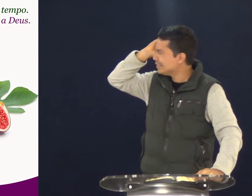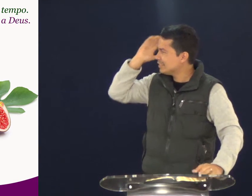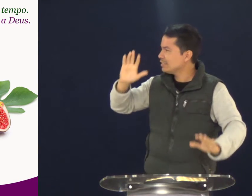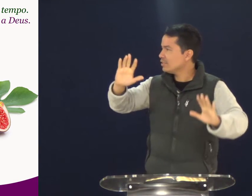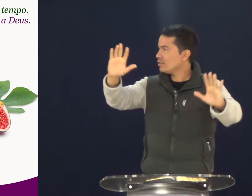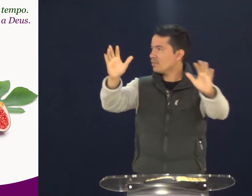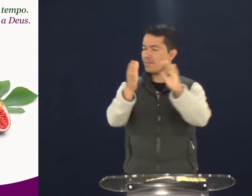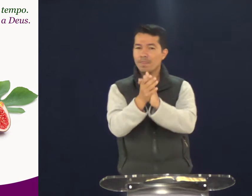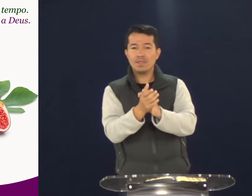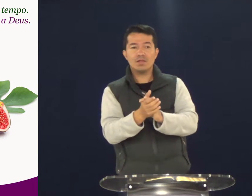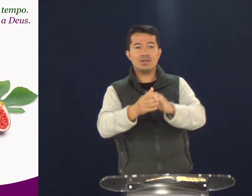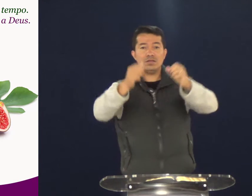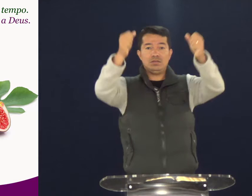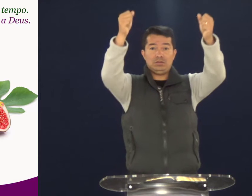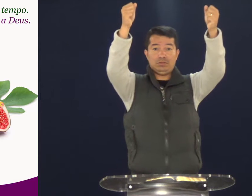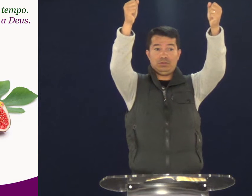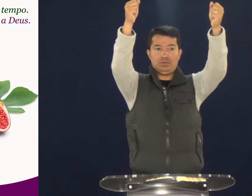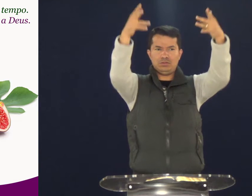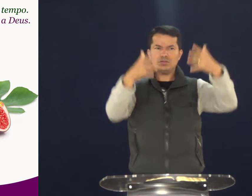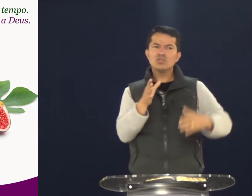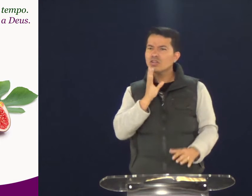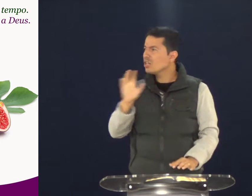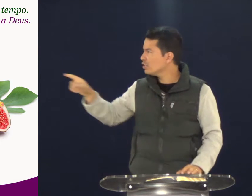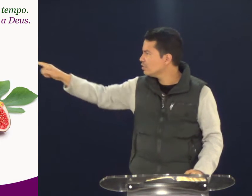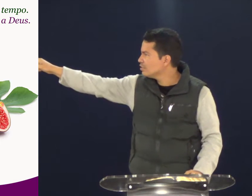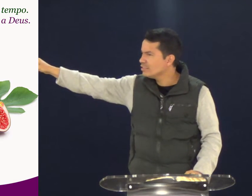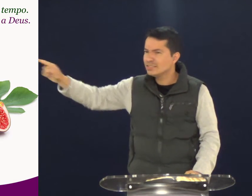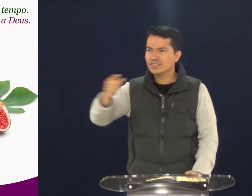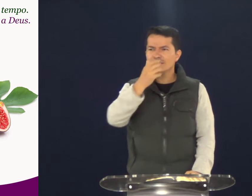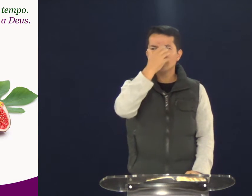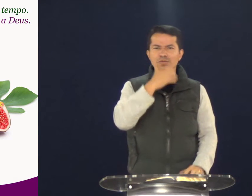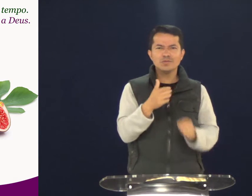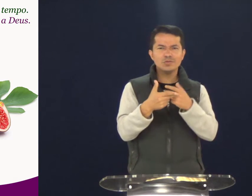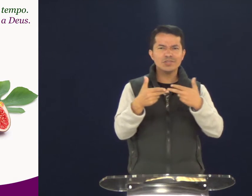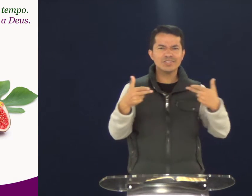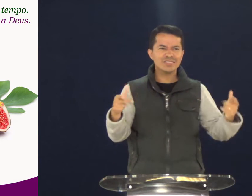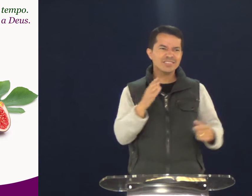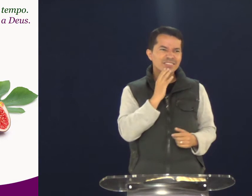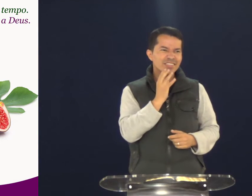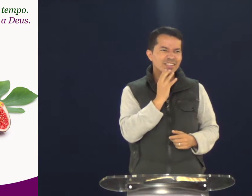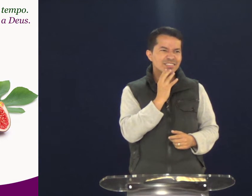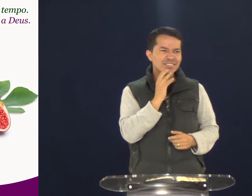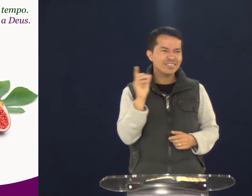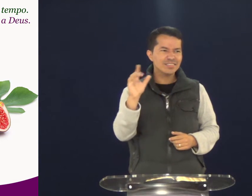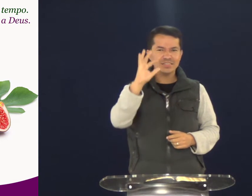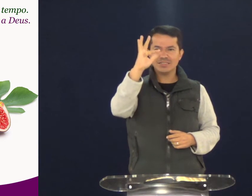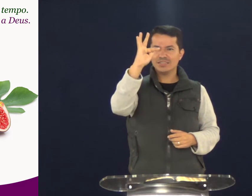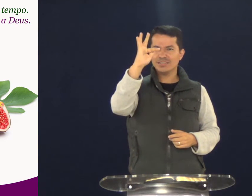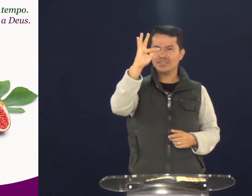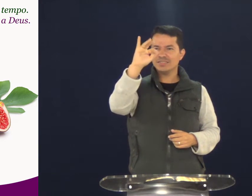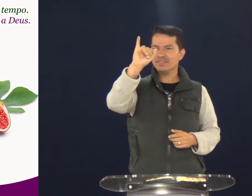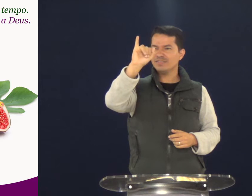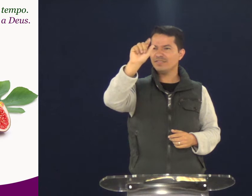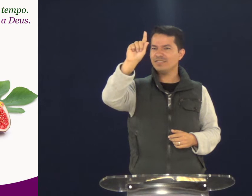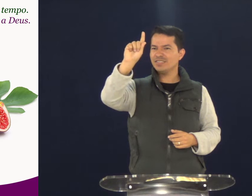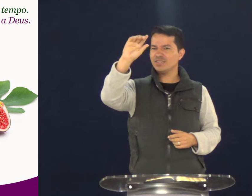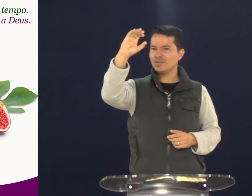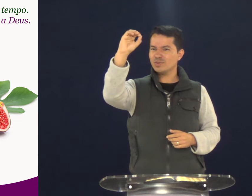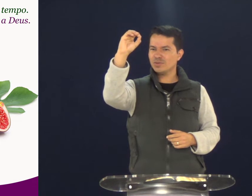Veja só, o que é isso? Conhece essa fruta? Conhece essa fruta? O nome dela